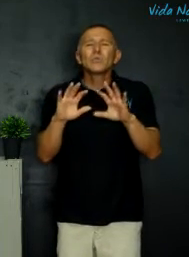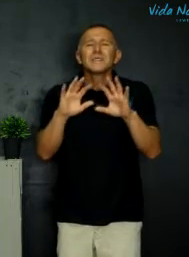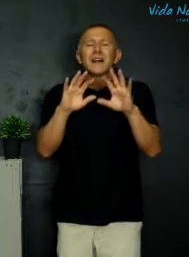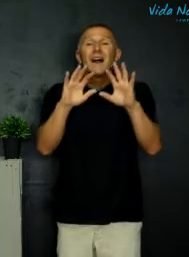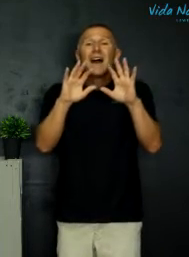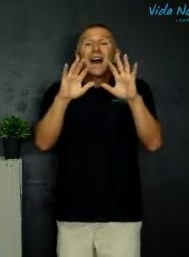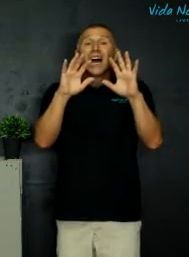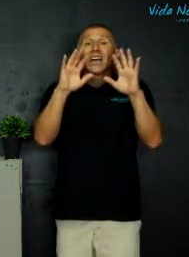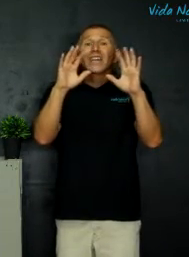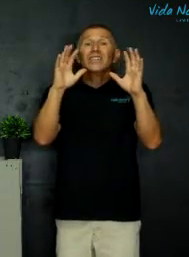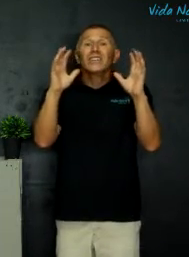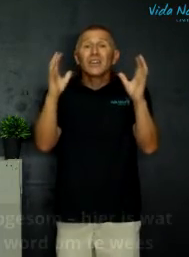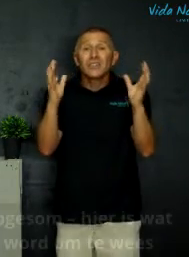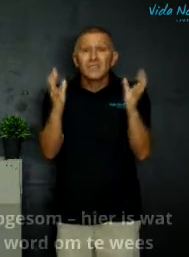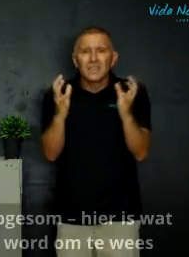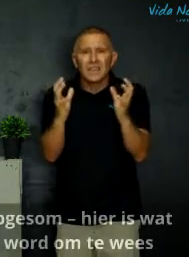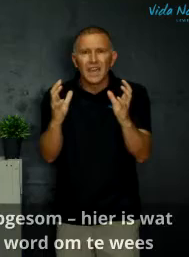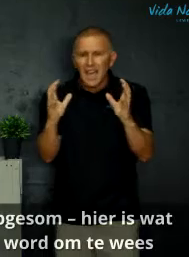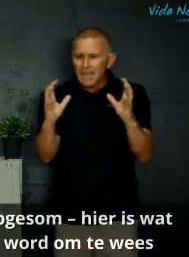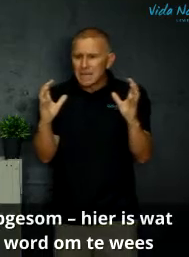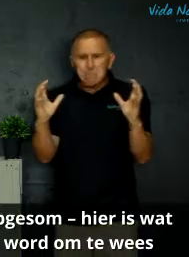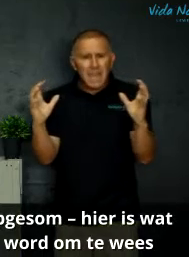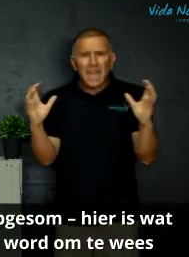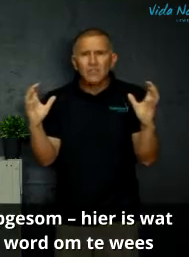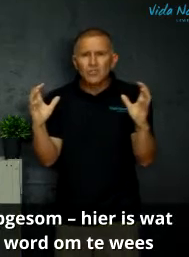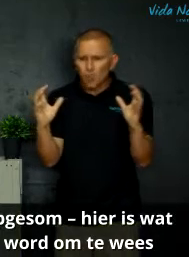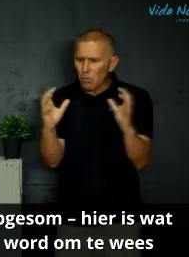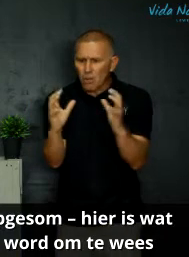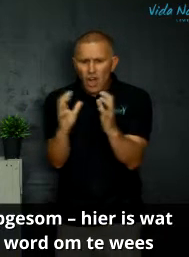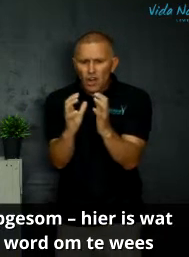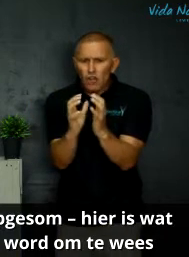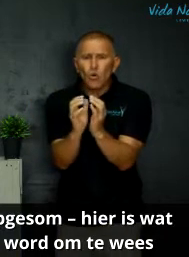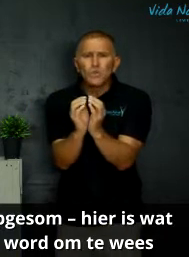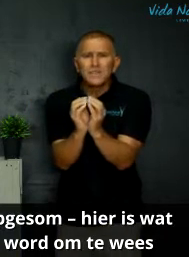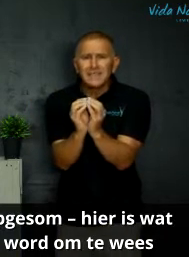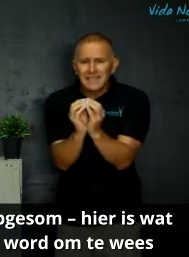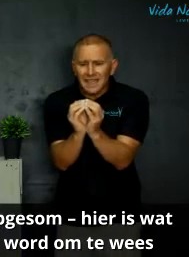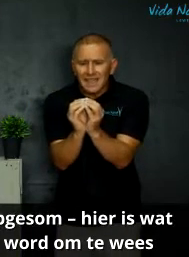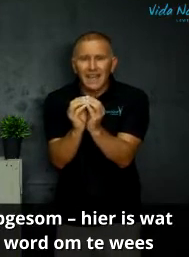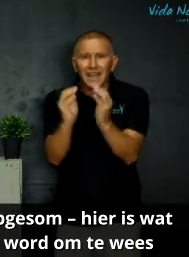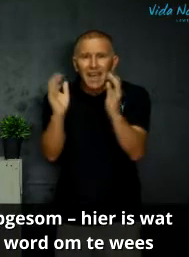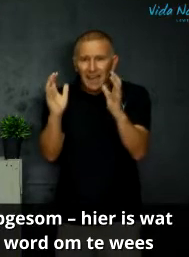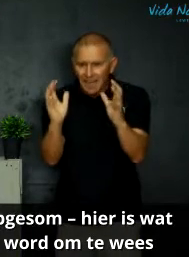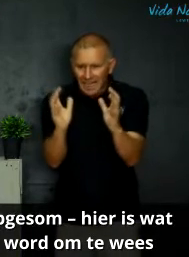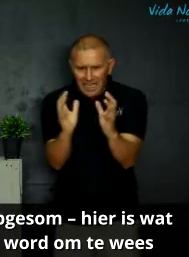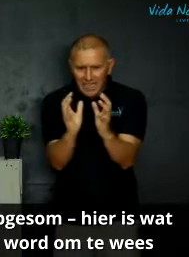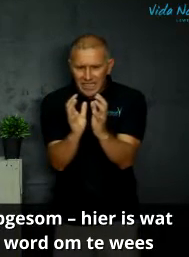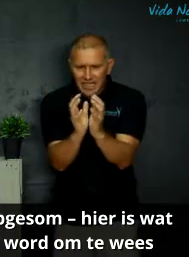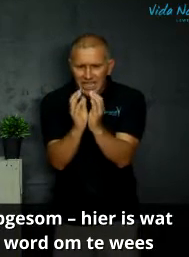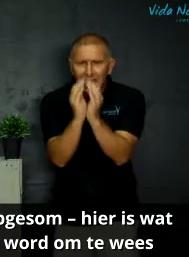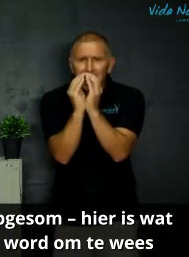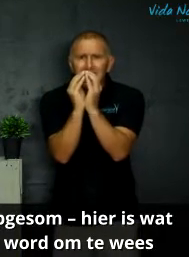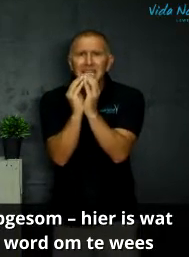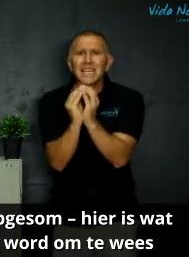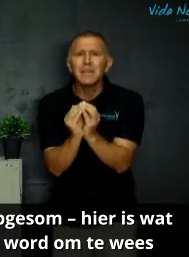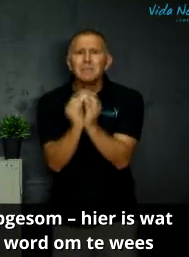ons na reduksie die mensdom geconcentreer gerediseer in een